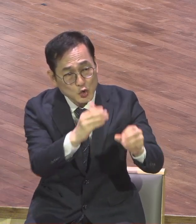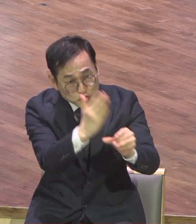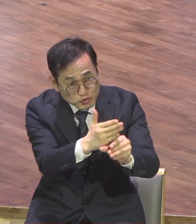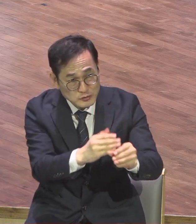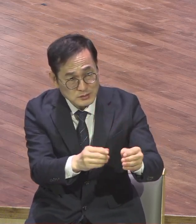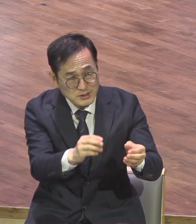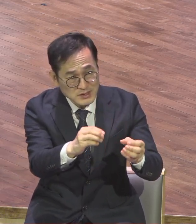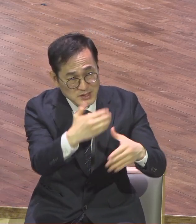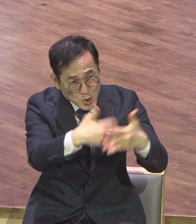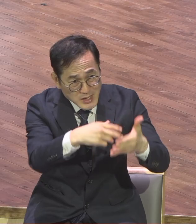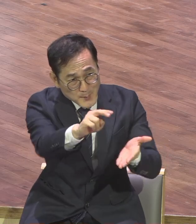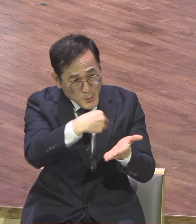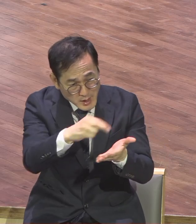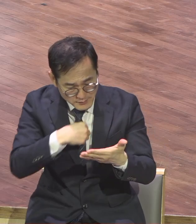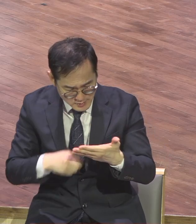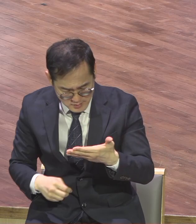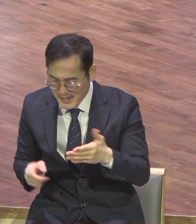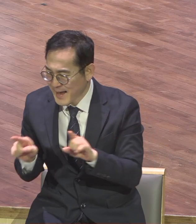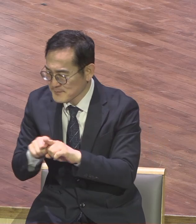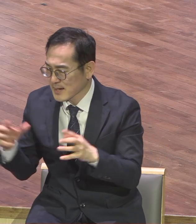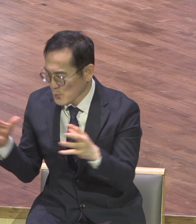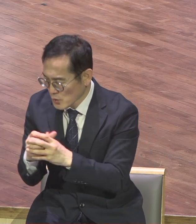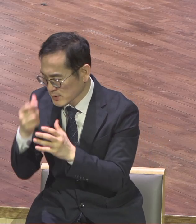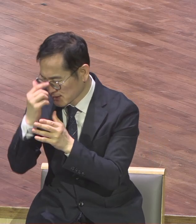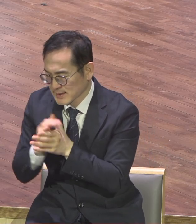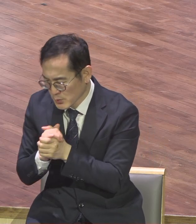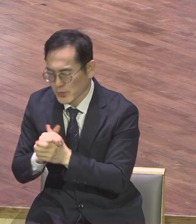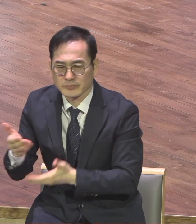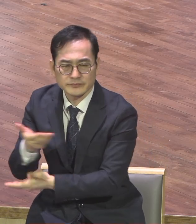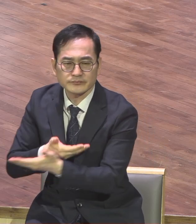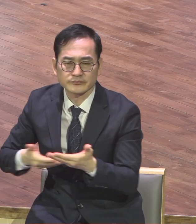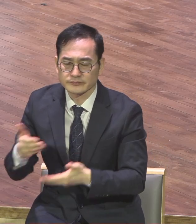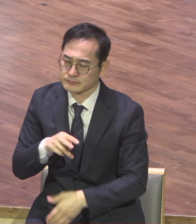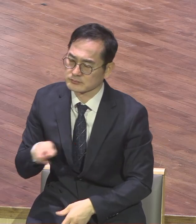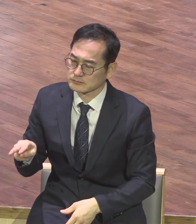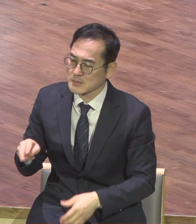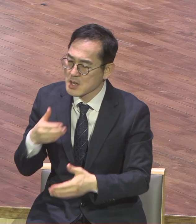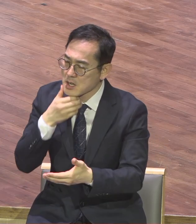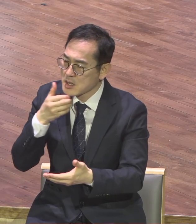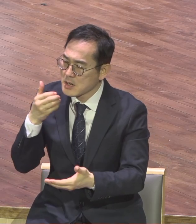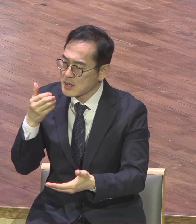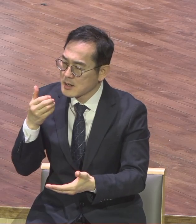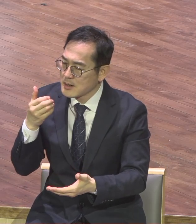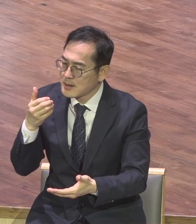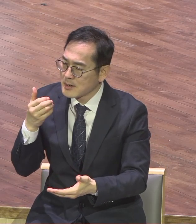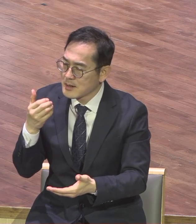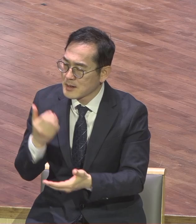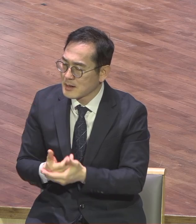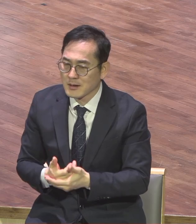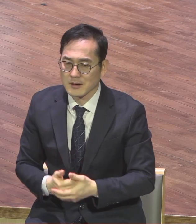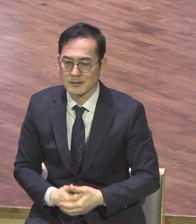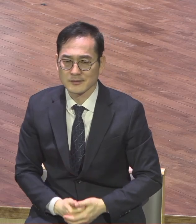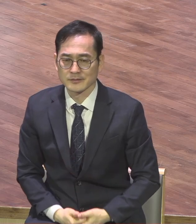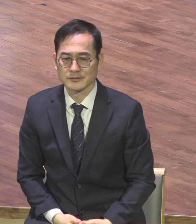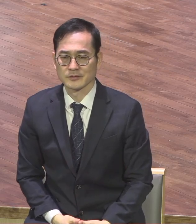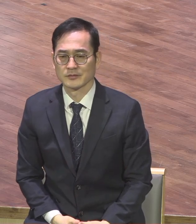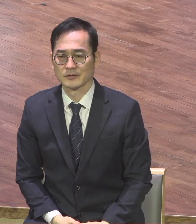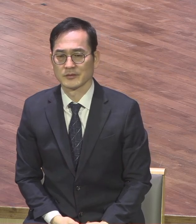향해서 그 사역을 위해서 함께 모여서 함께 기도하겠더라 내가 충격도 받았네 이야 이 교회 지금 앞으로